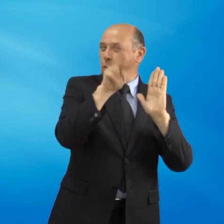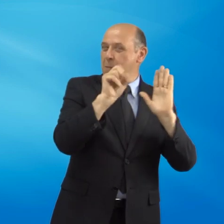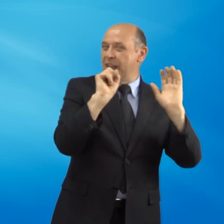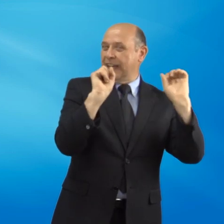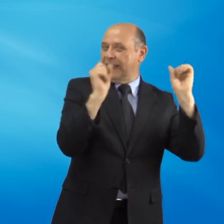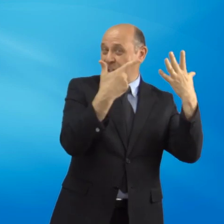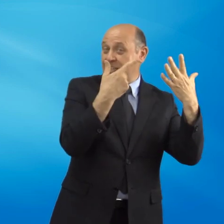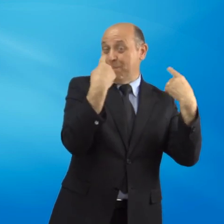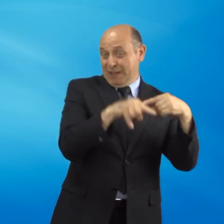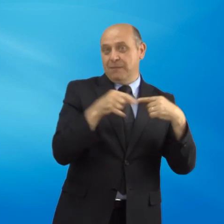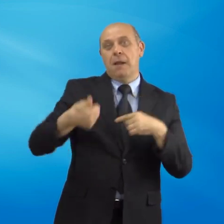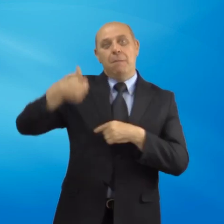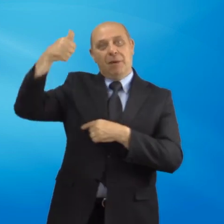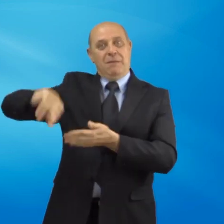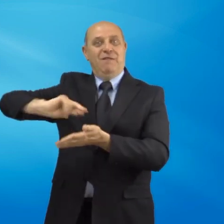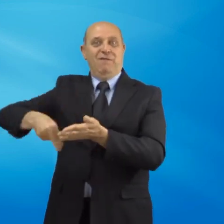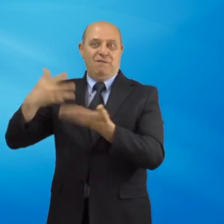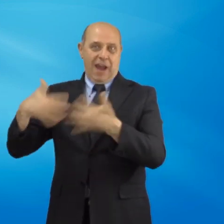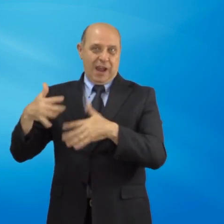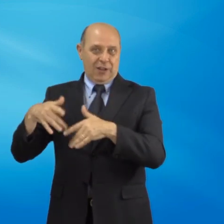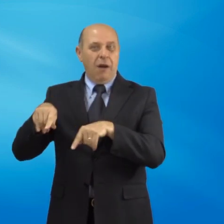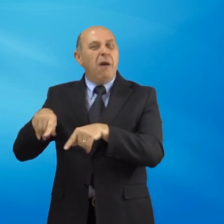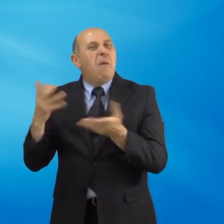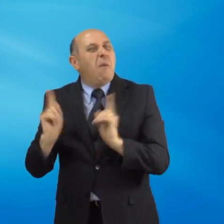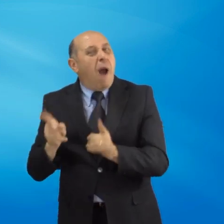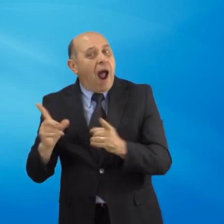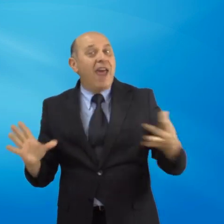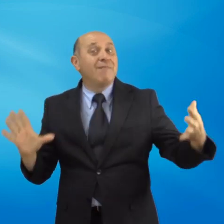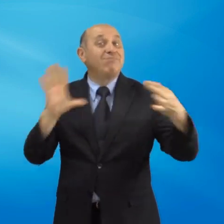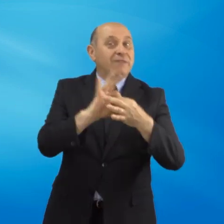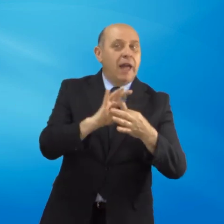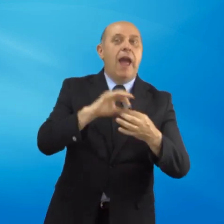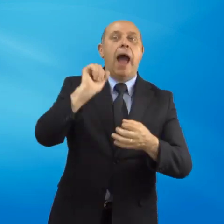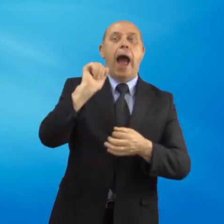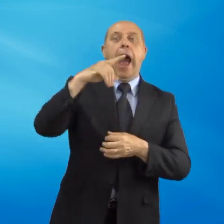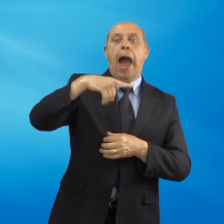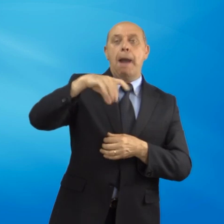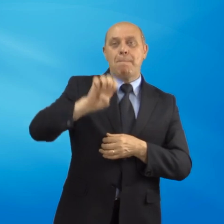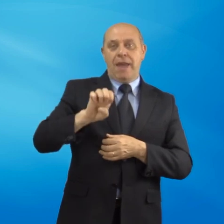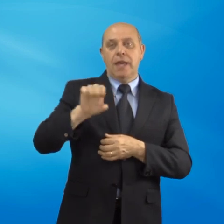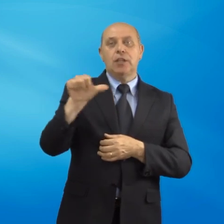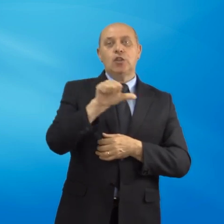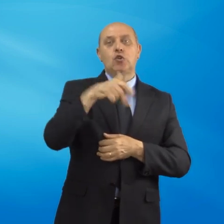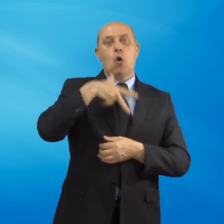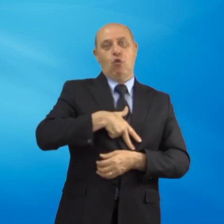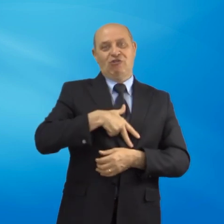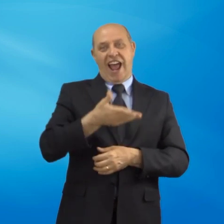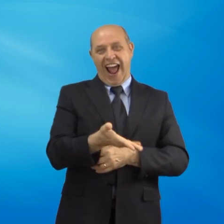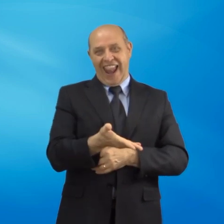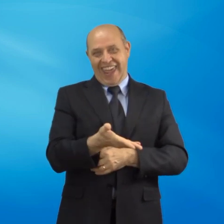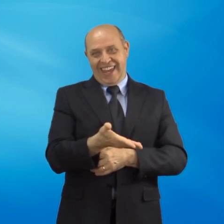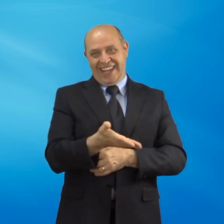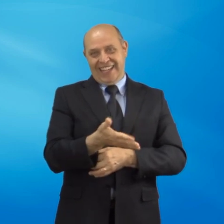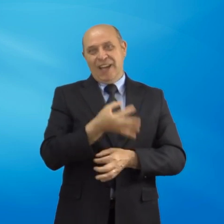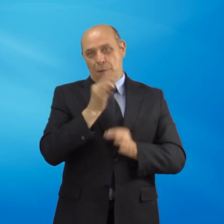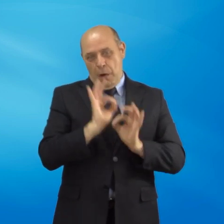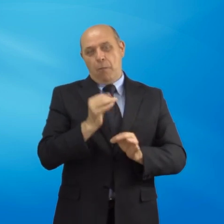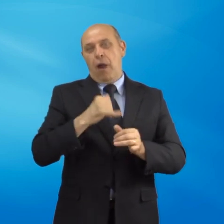riguarda l'APE sociale, quindi l'anticipo pensionisti interamente a carico dello